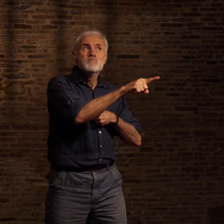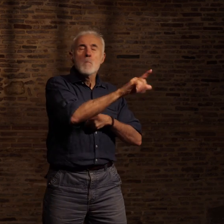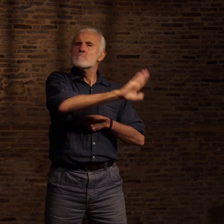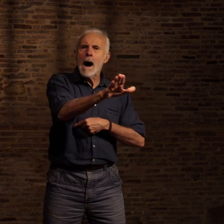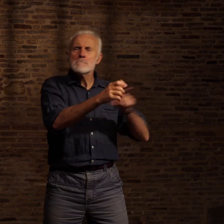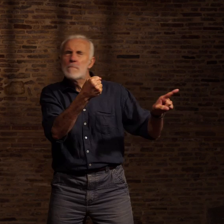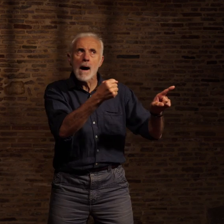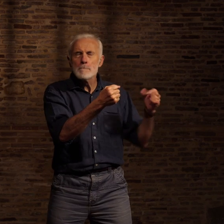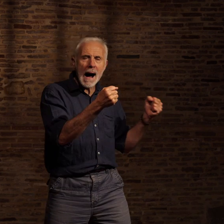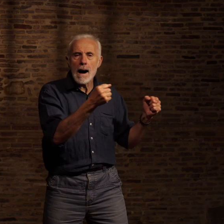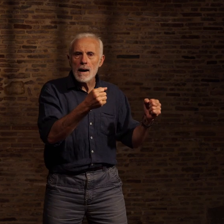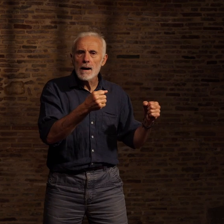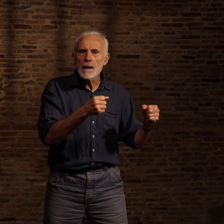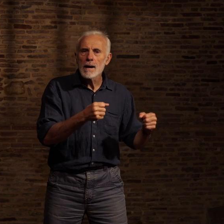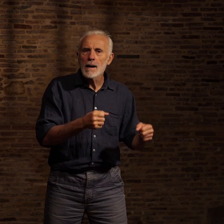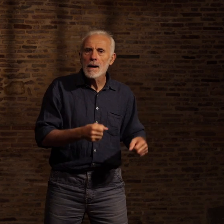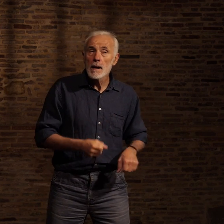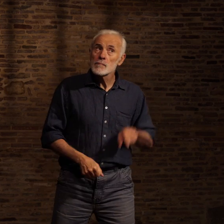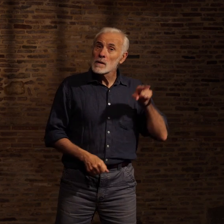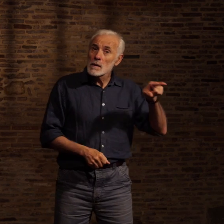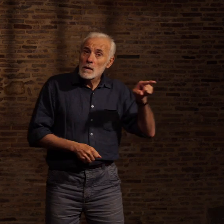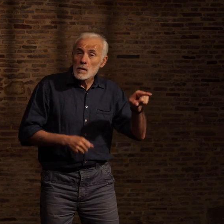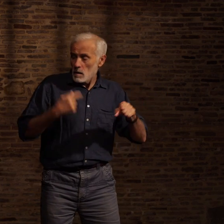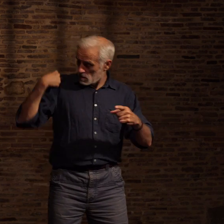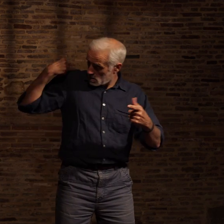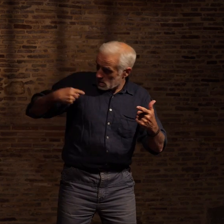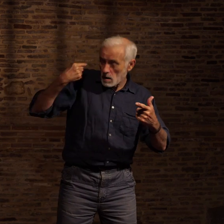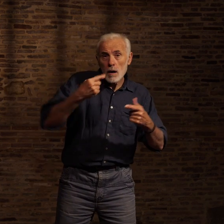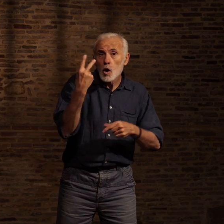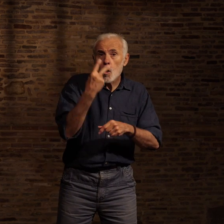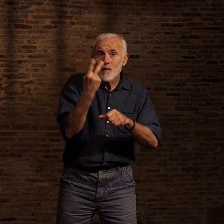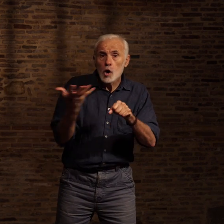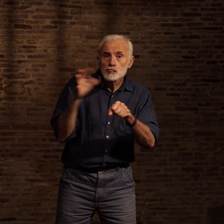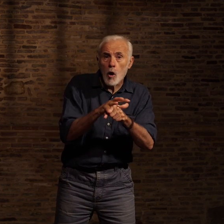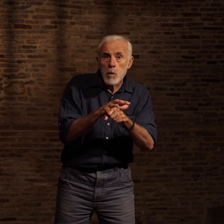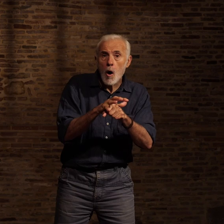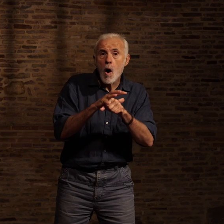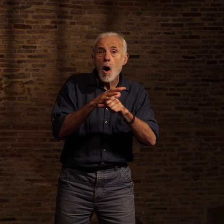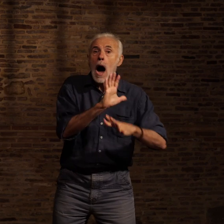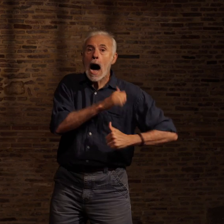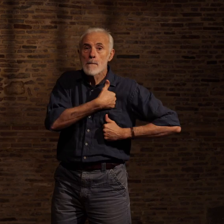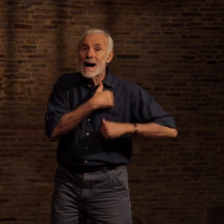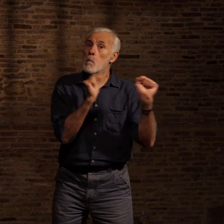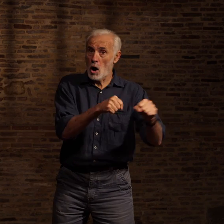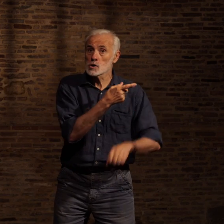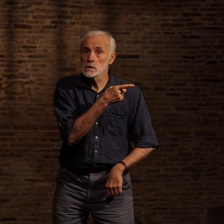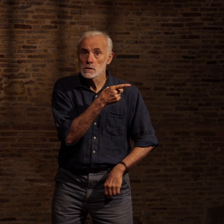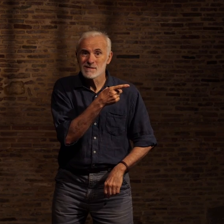Nelson Glenn avait gagné le championnat de l'armée les deux saisons précédentes. Et voilà que j'étais sur le point de l'affronter, moi.